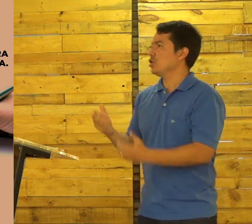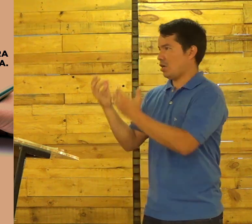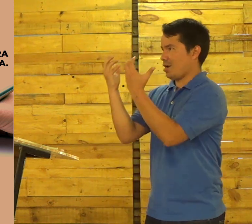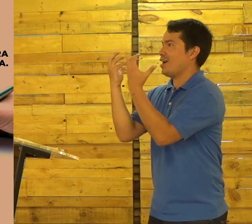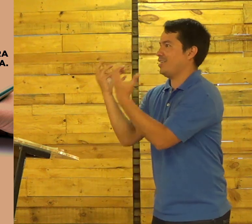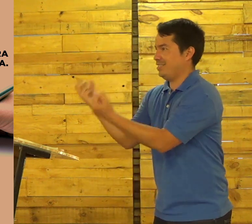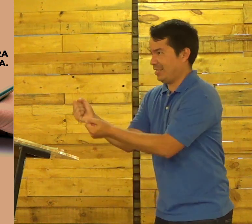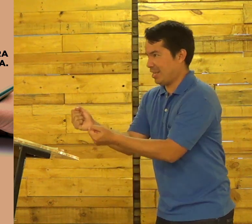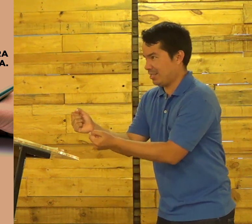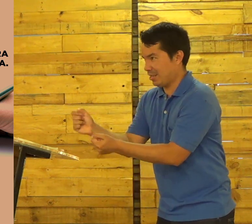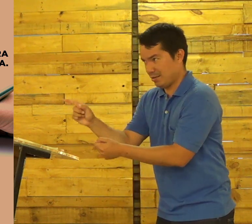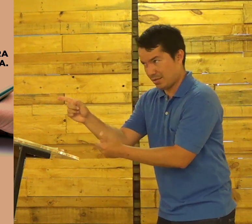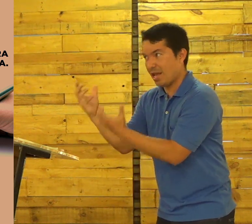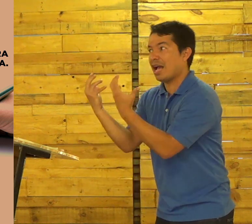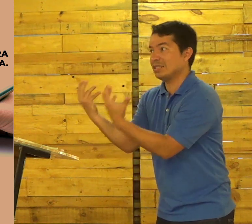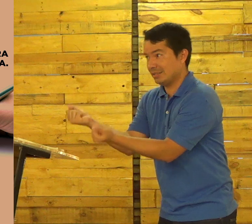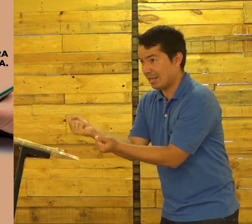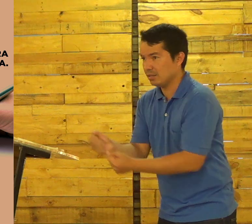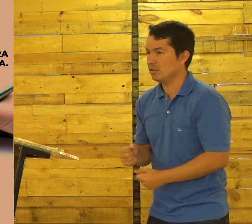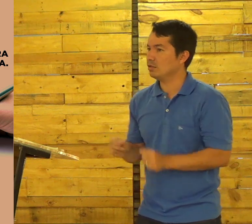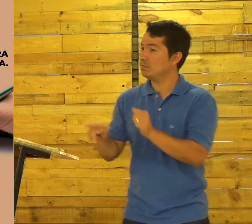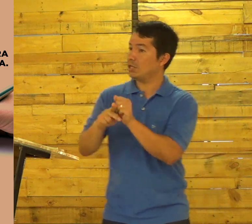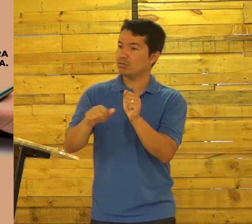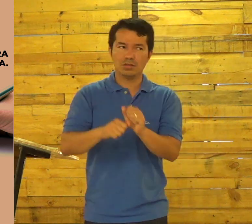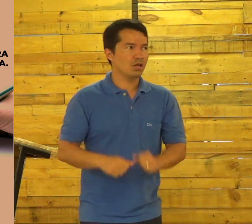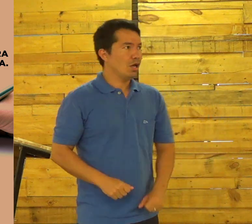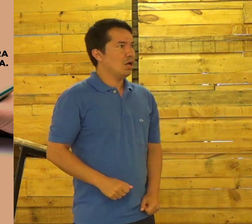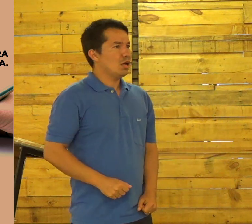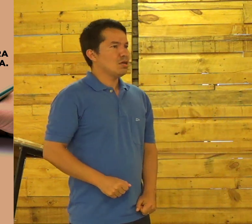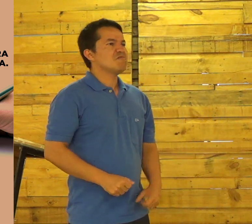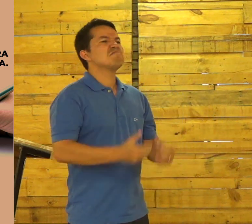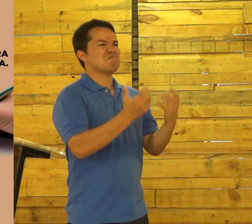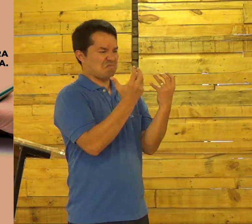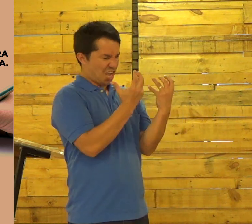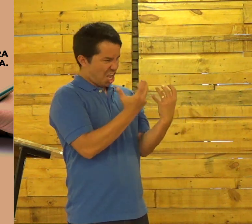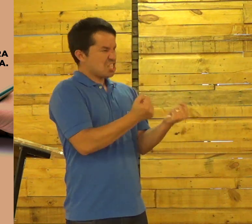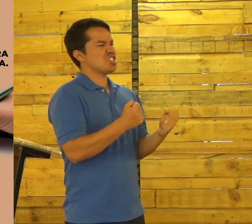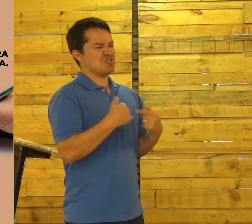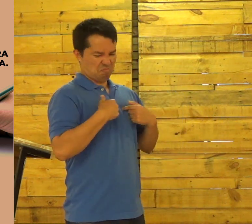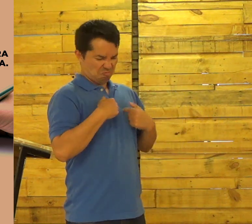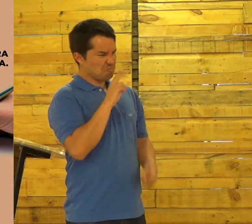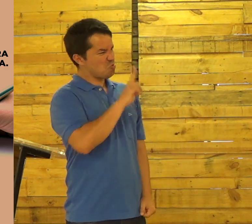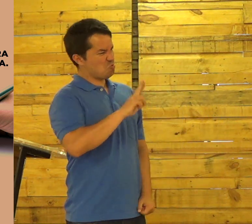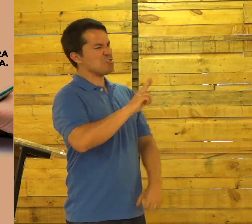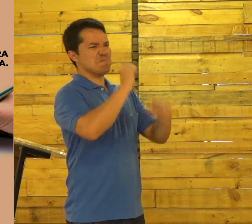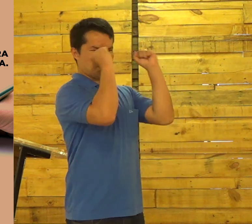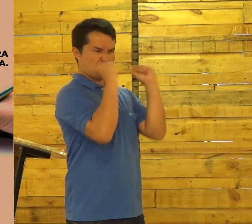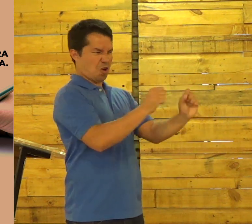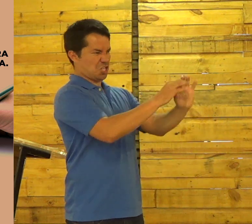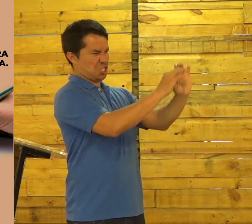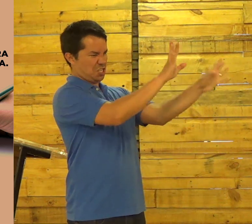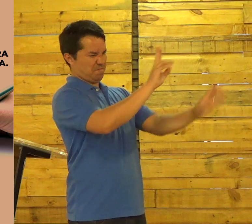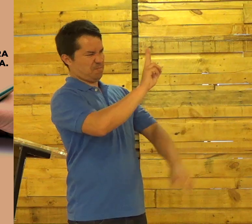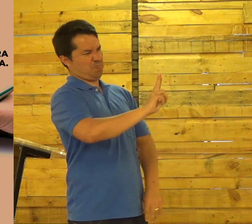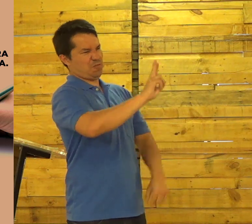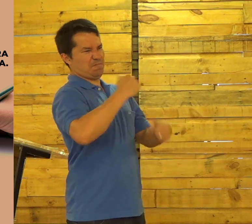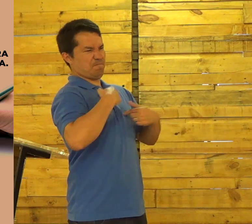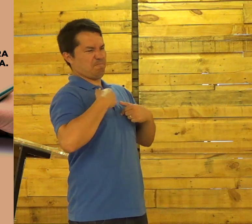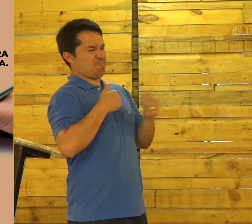Dois homens Que aceitaram Jesus chamou E eles